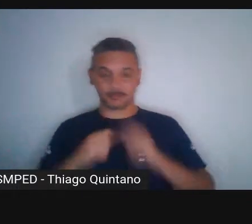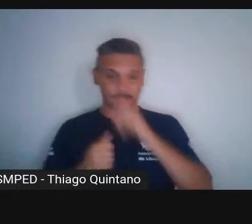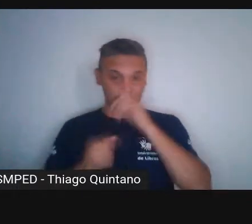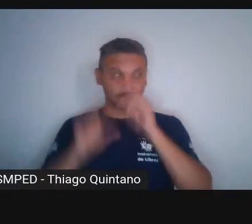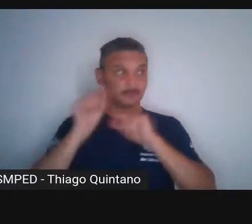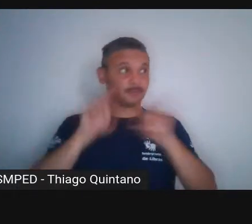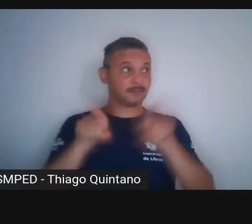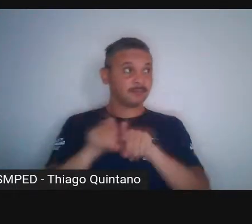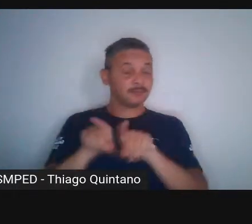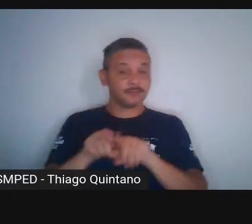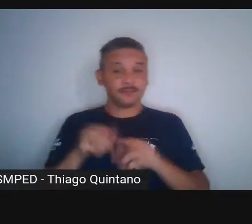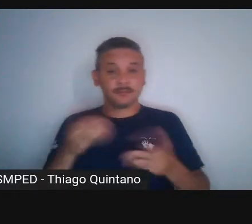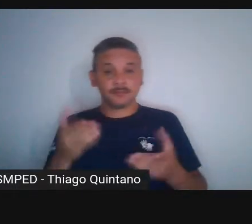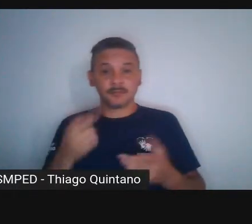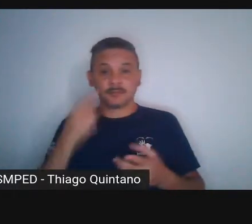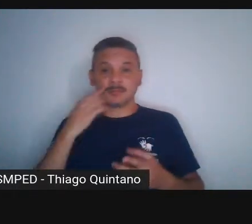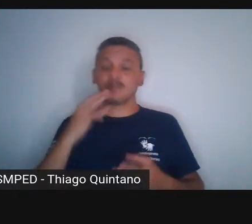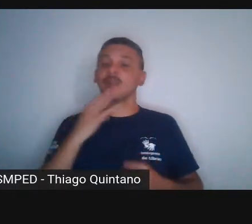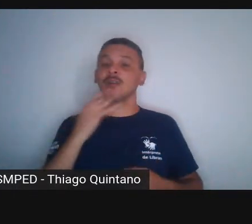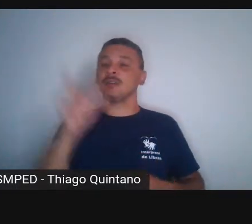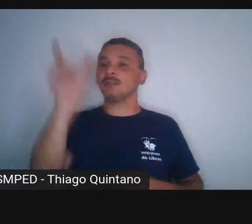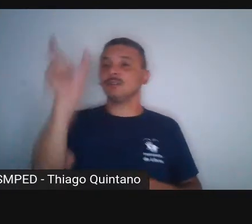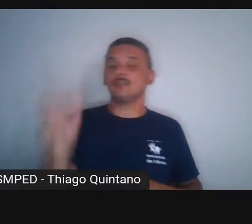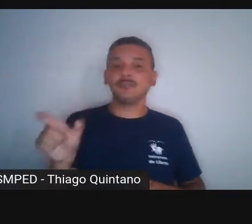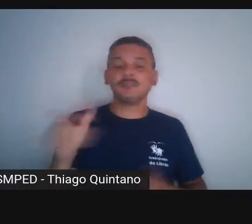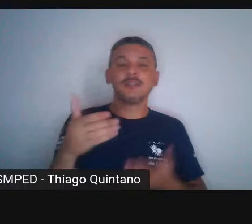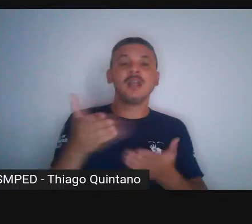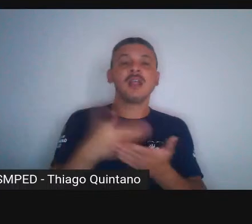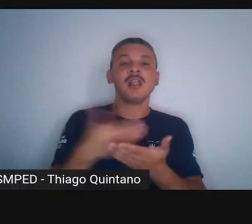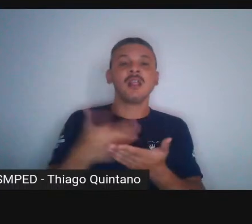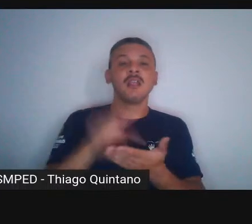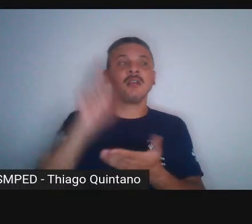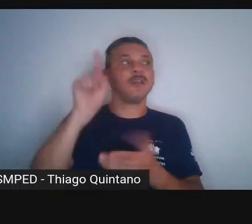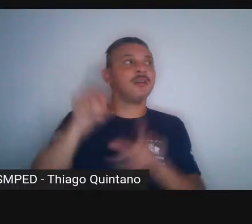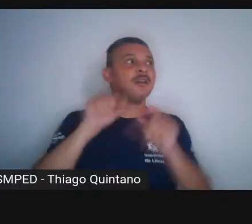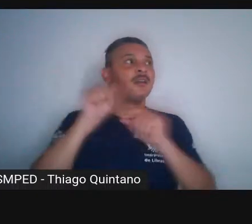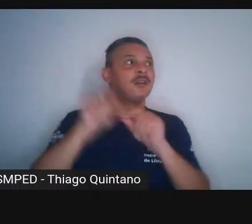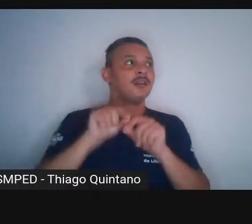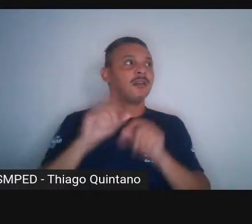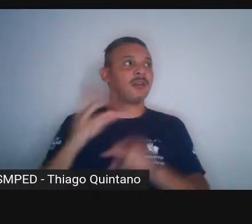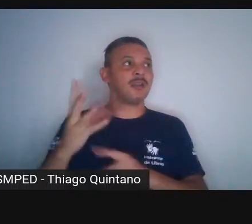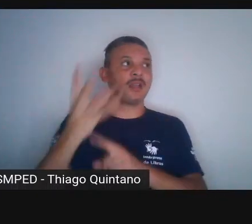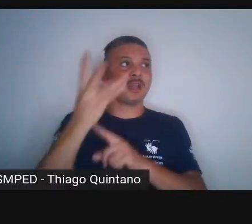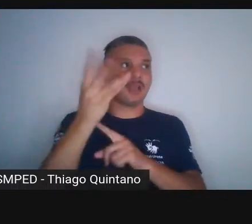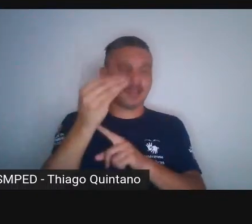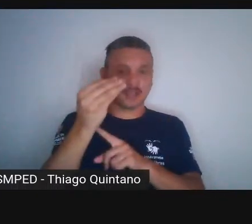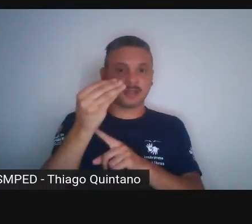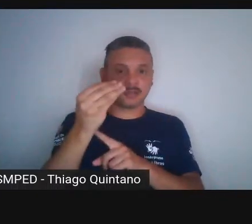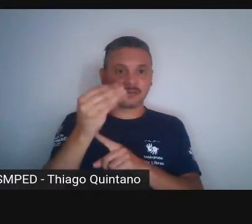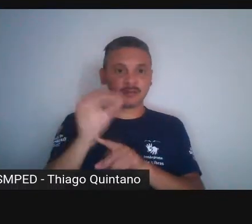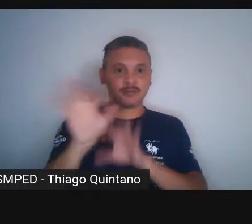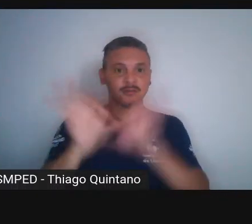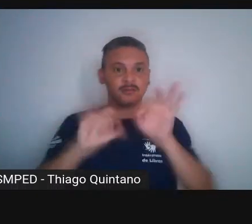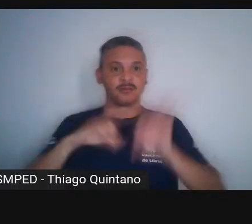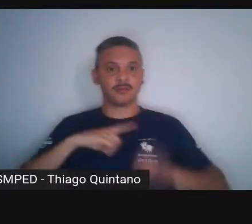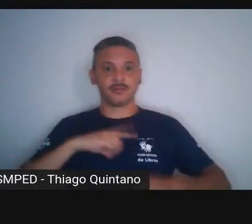se pode dizer que é um livro, não é um livro de arte, eu colocaria que é um livro de artista.